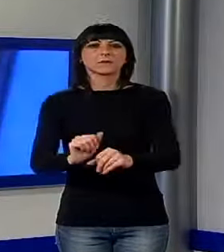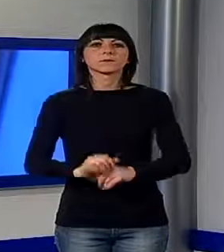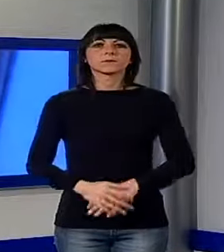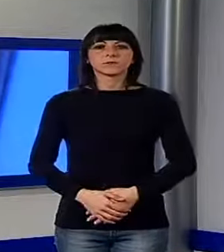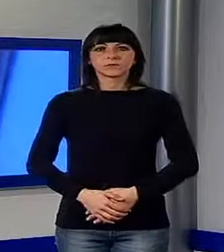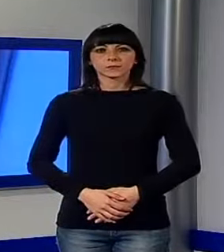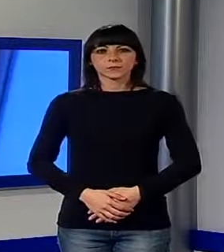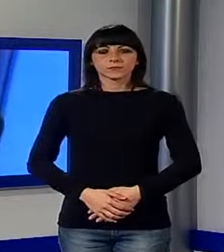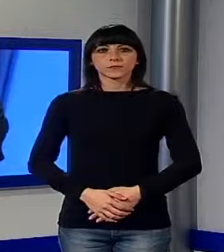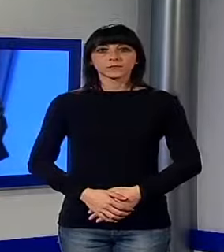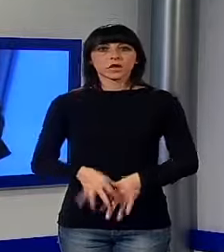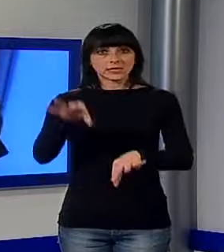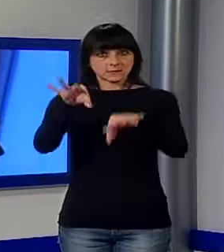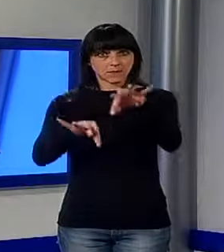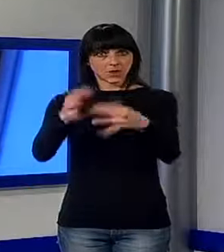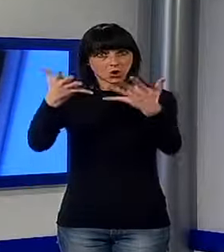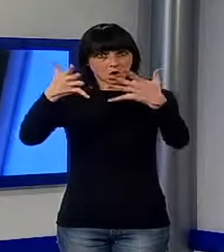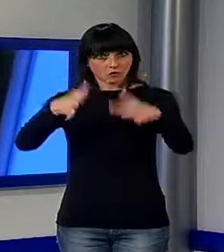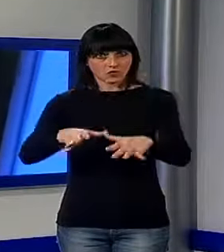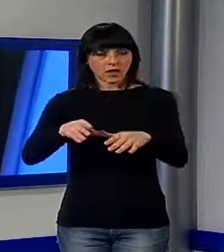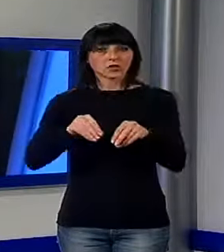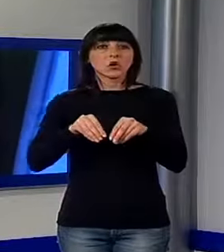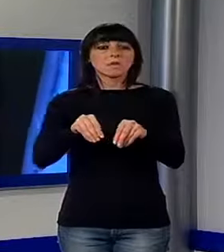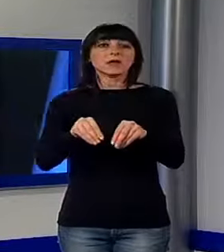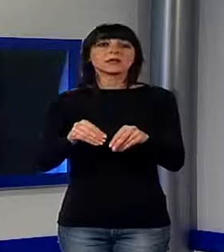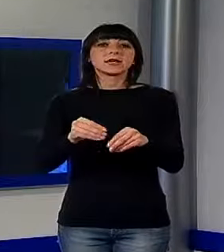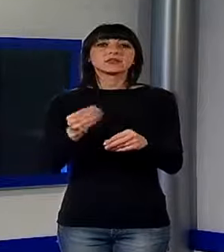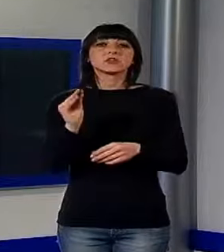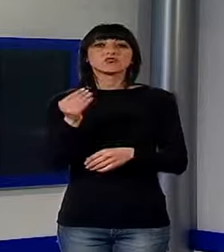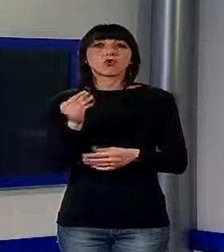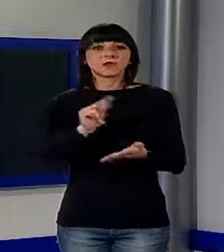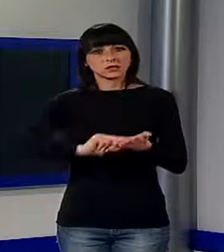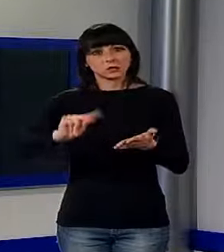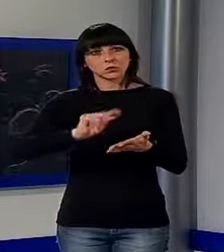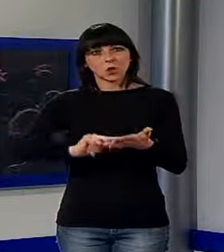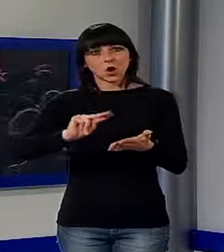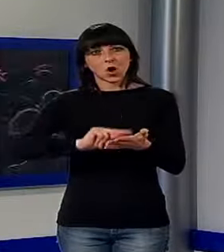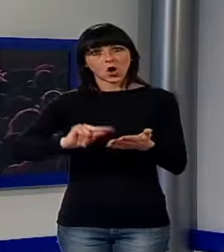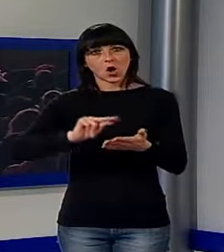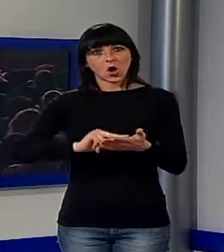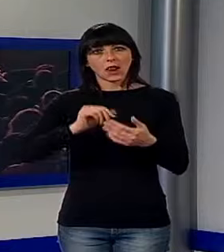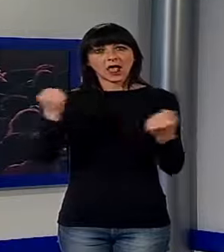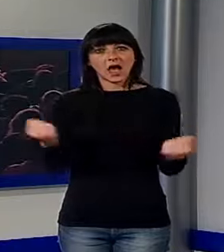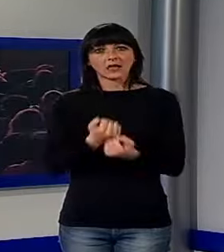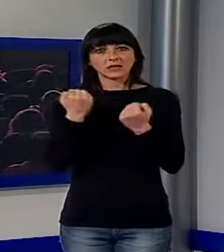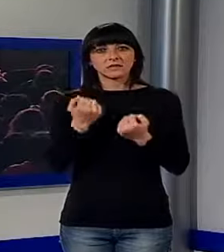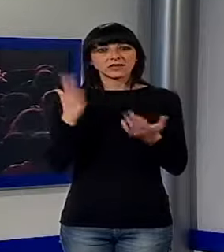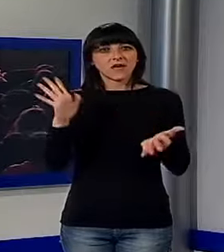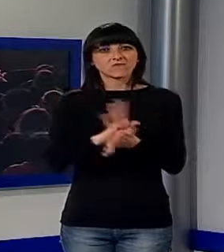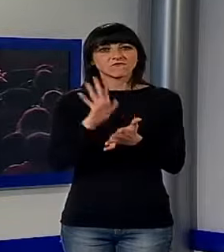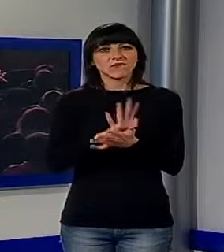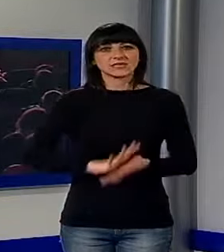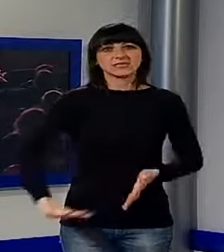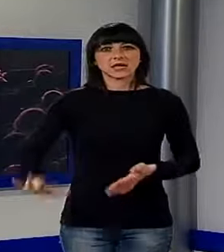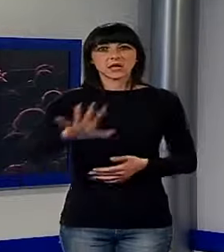Lo spettacolo è andato in scena di fronte ai ragazzi delle scuole nell'ambito delle iniziative per la festa della Toscana. Perché